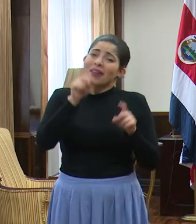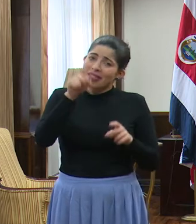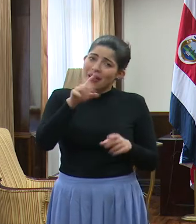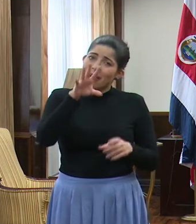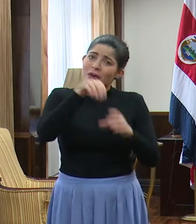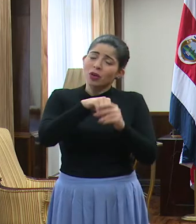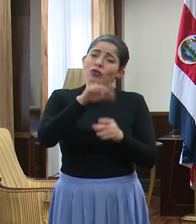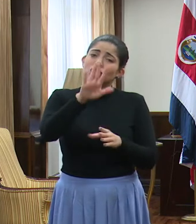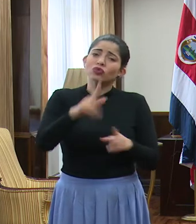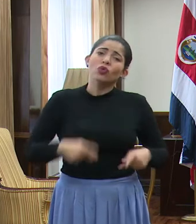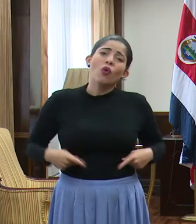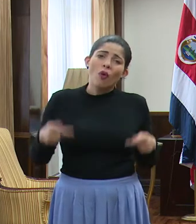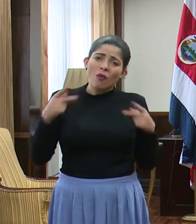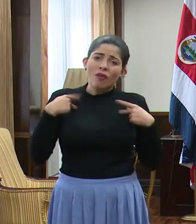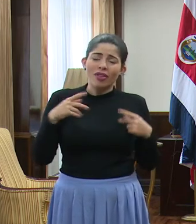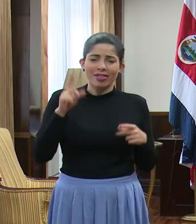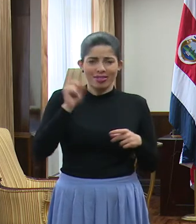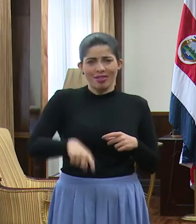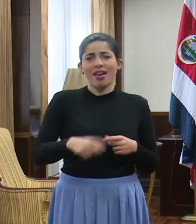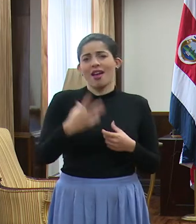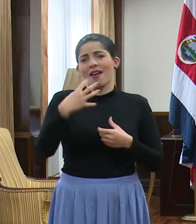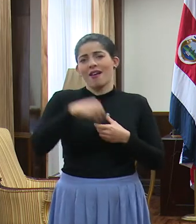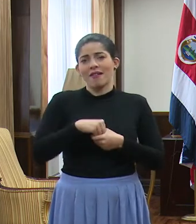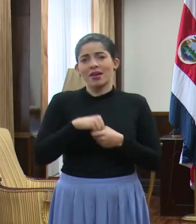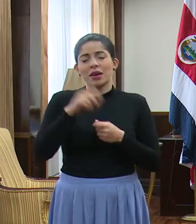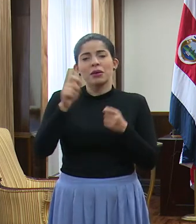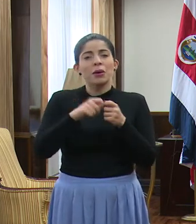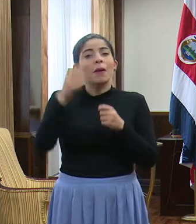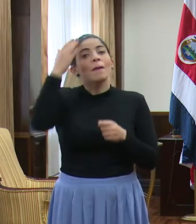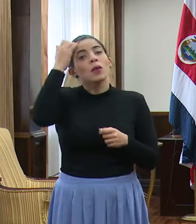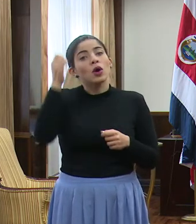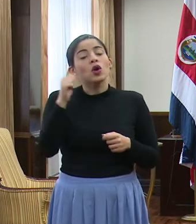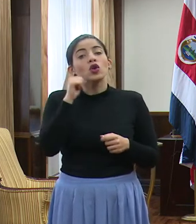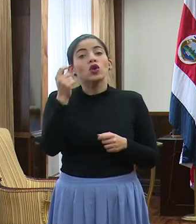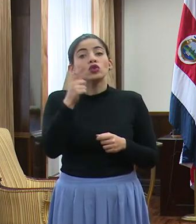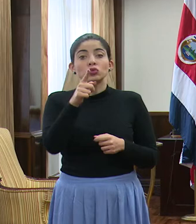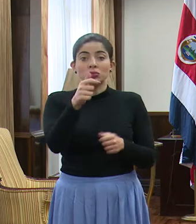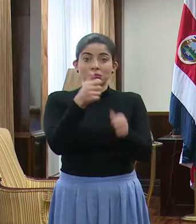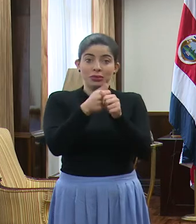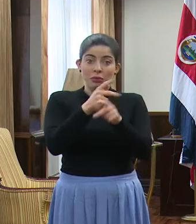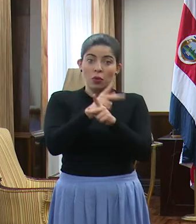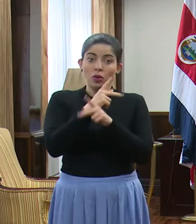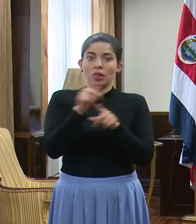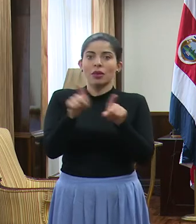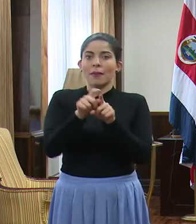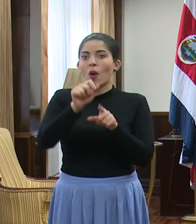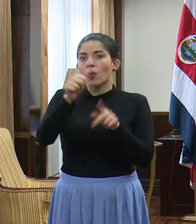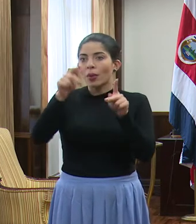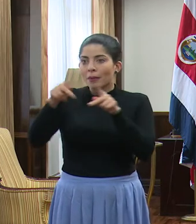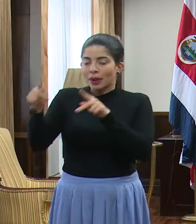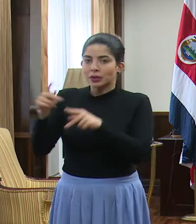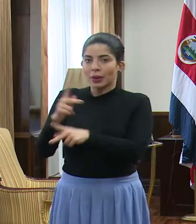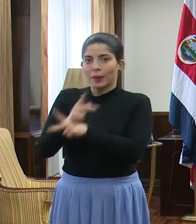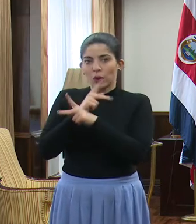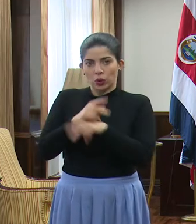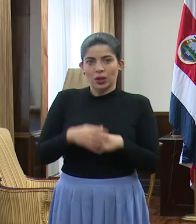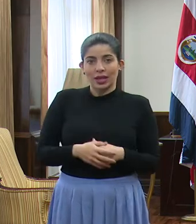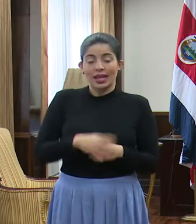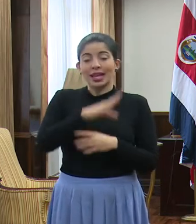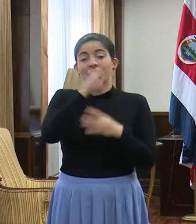vida, parte de tu estilo de vida, precisamente porque no solo te proteges vos, proteges a los tuyos, proteges a los demás.